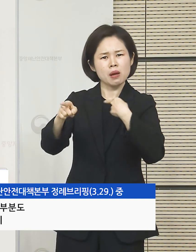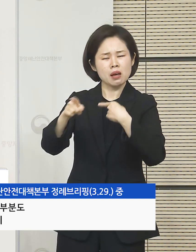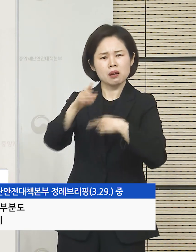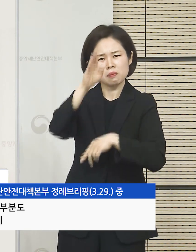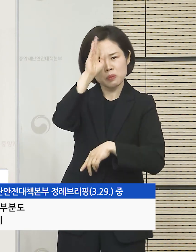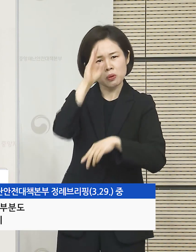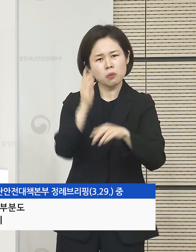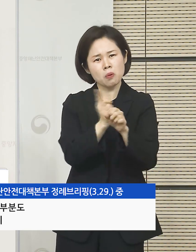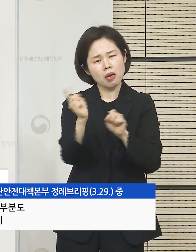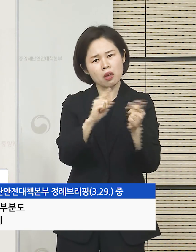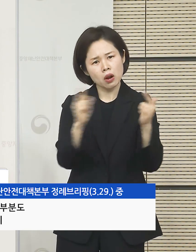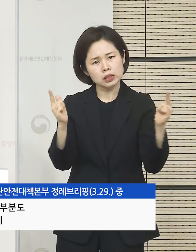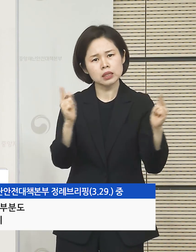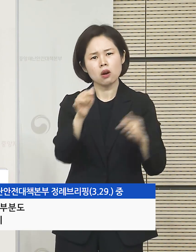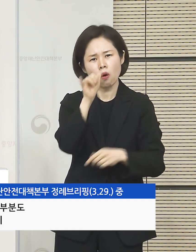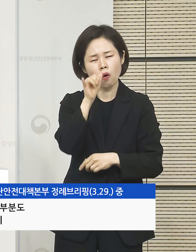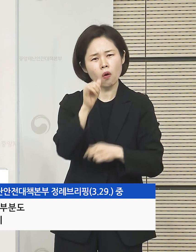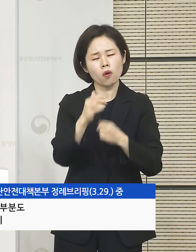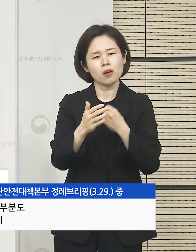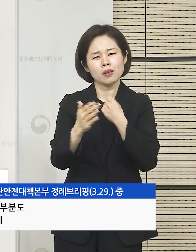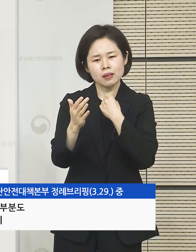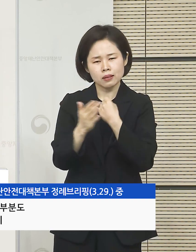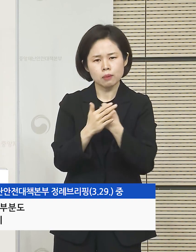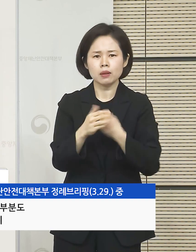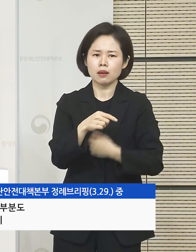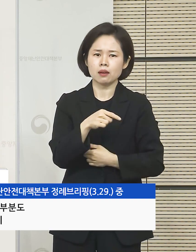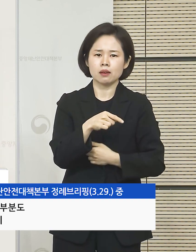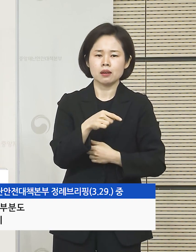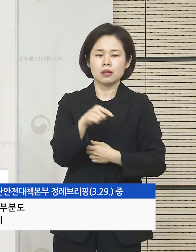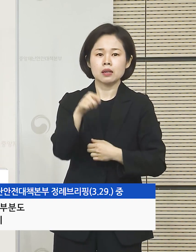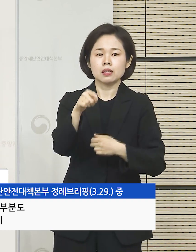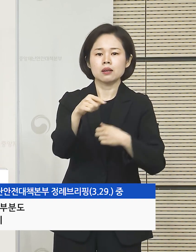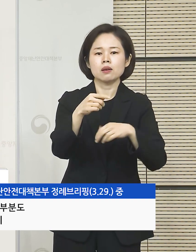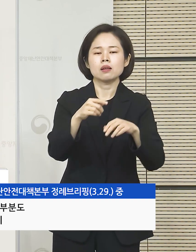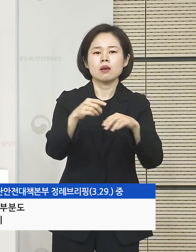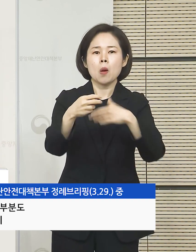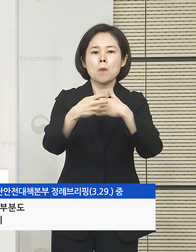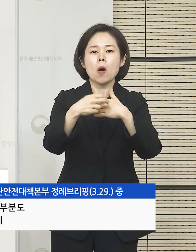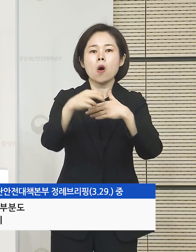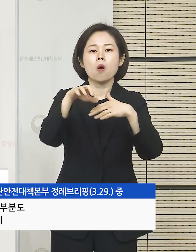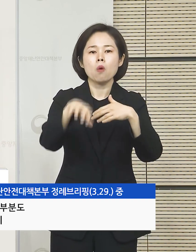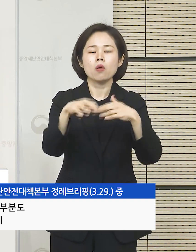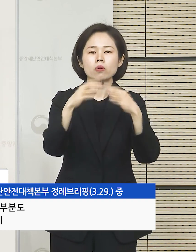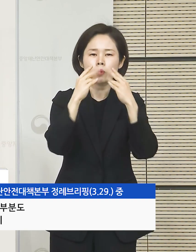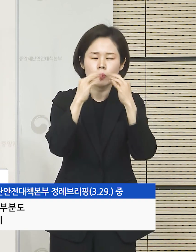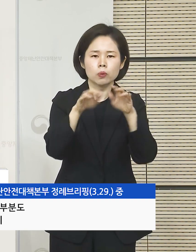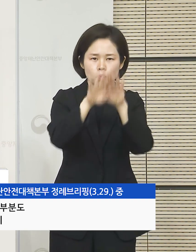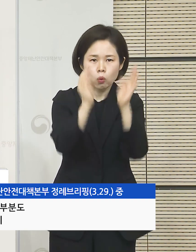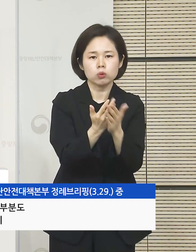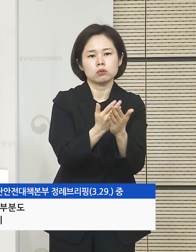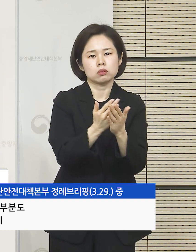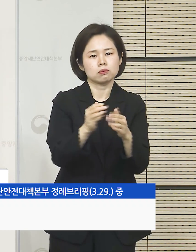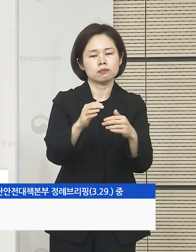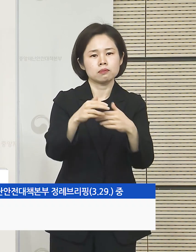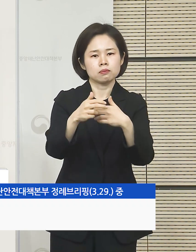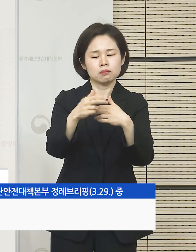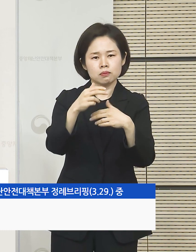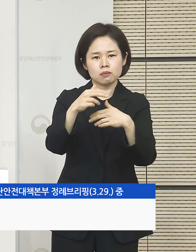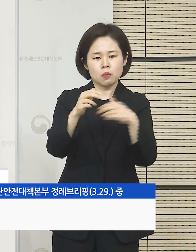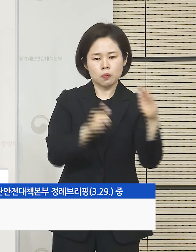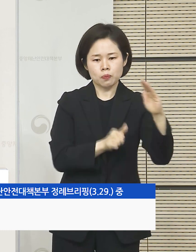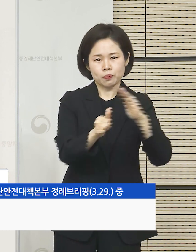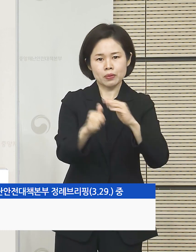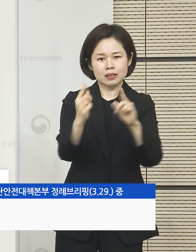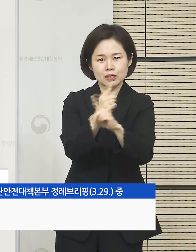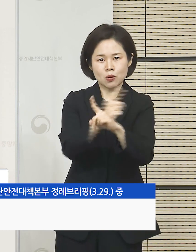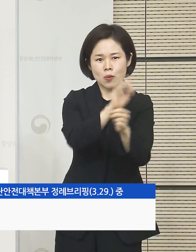앞으로는 궐절이나 외상 또 다른 기저질환 부분도 대면 진료가 필요한 그런 확진자들이 늘어나고 있기 때문에 모든